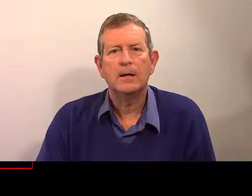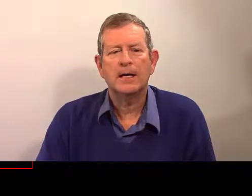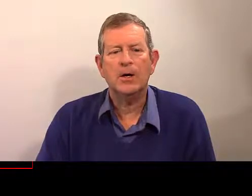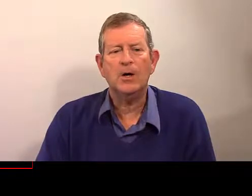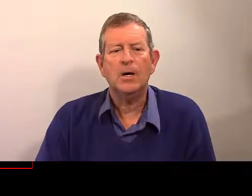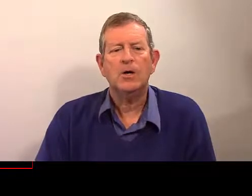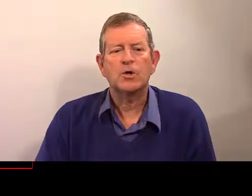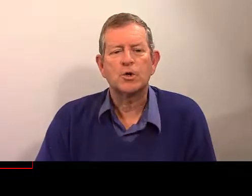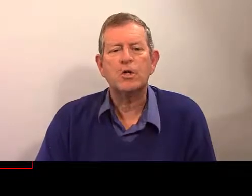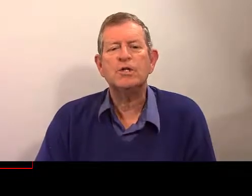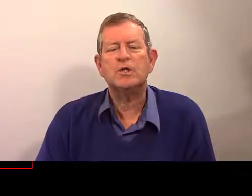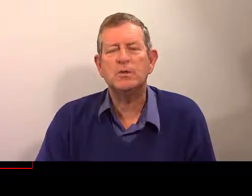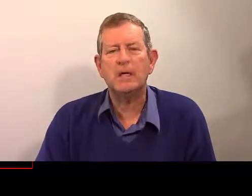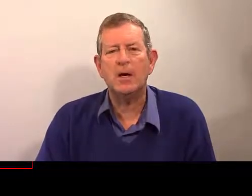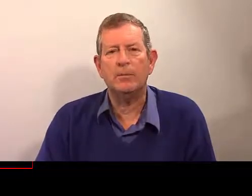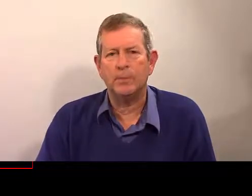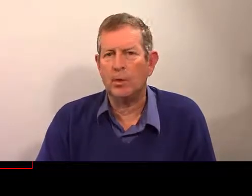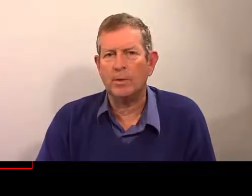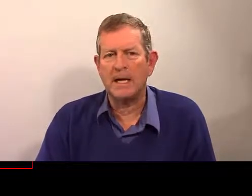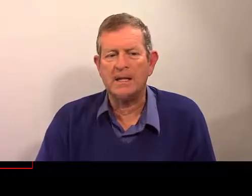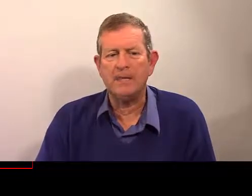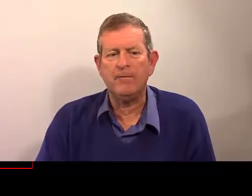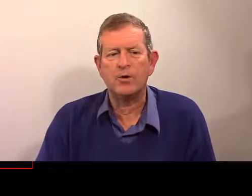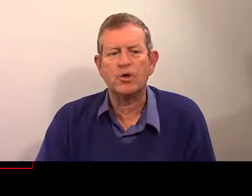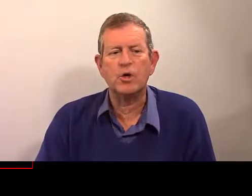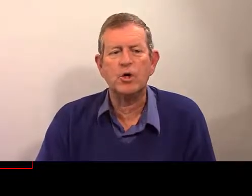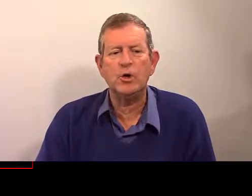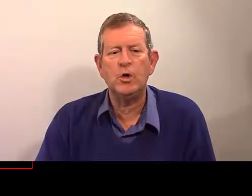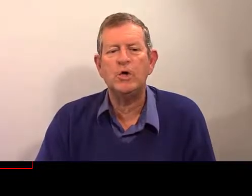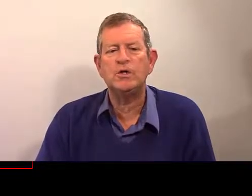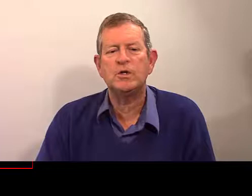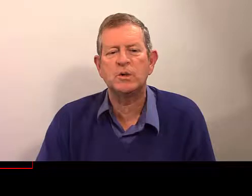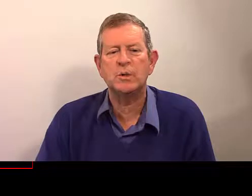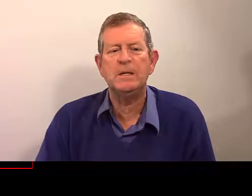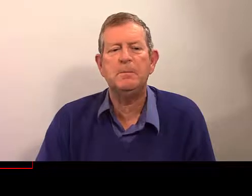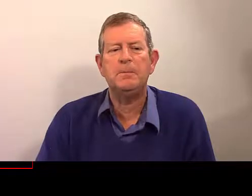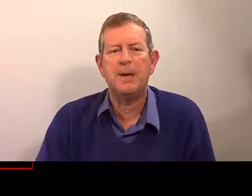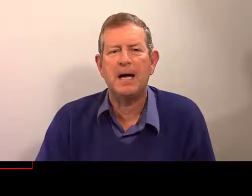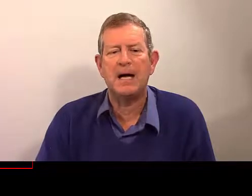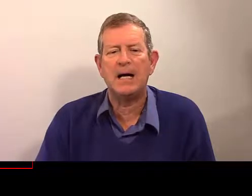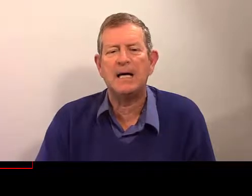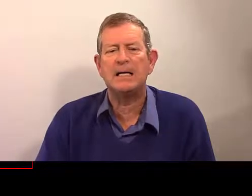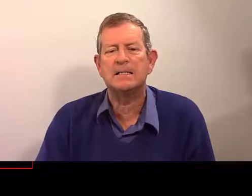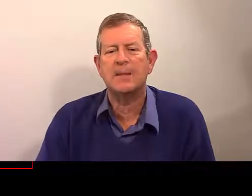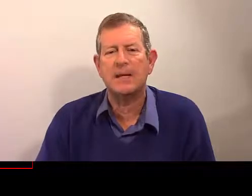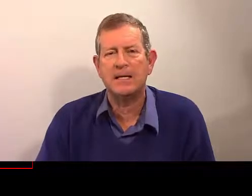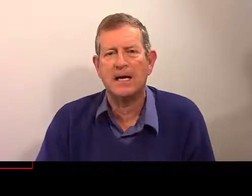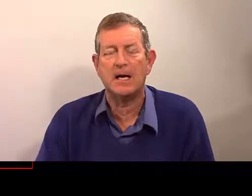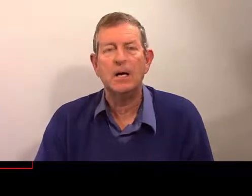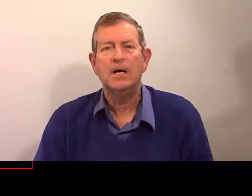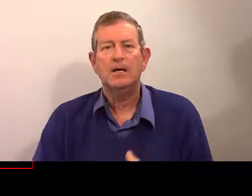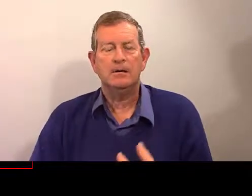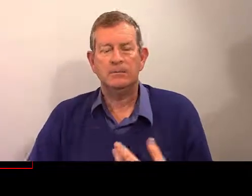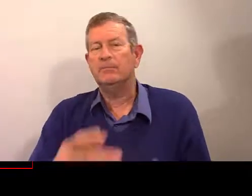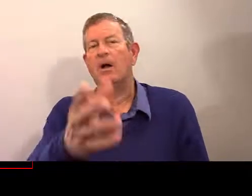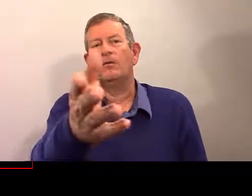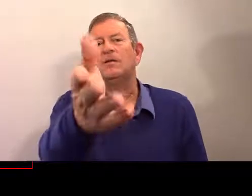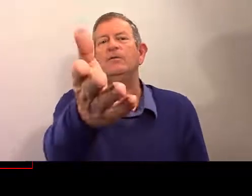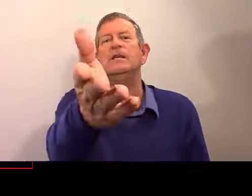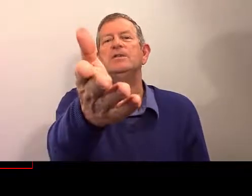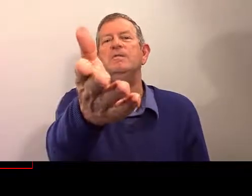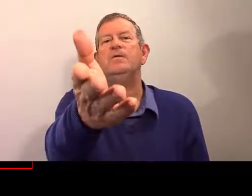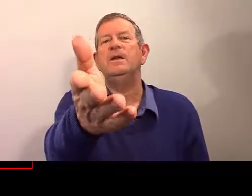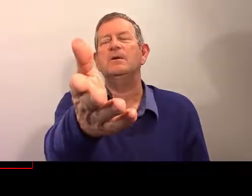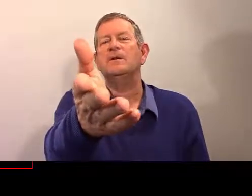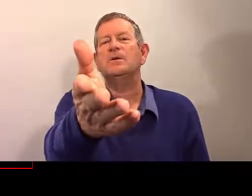D'accord ? Je suis... Donc, au négatif, je ne suis pas américain. Alors,